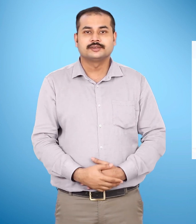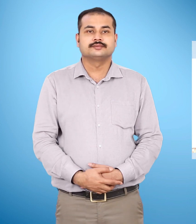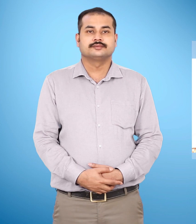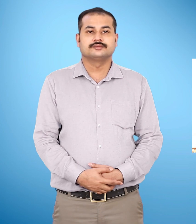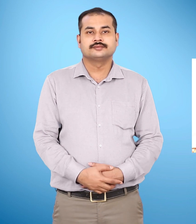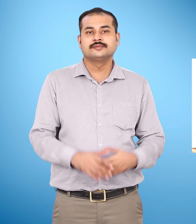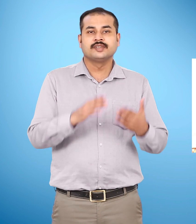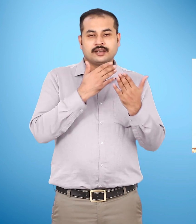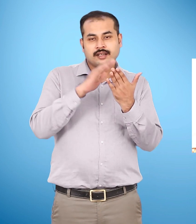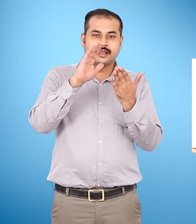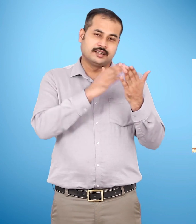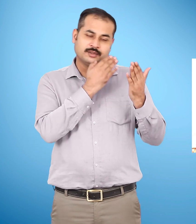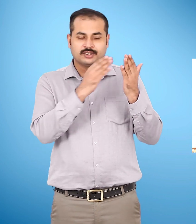कविता बढ़ाओ